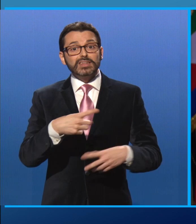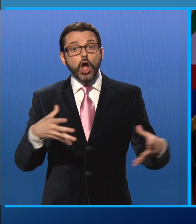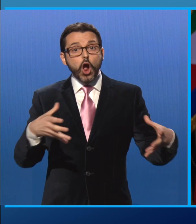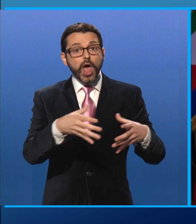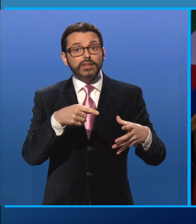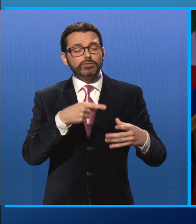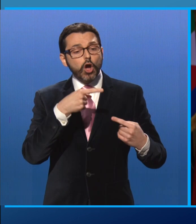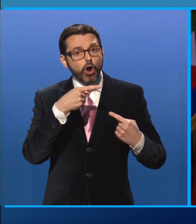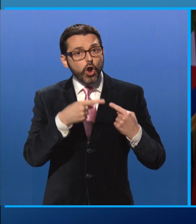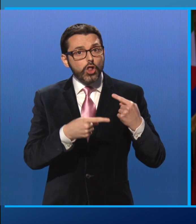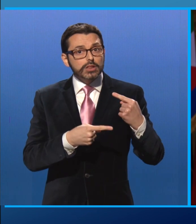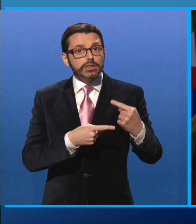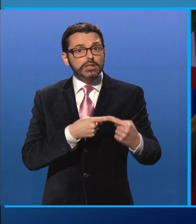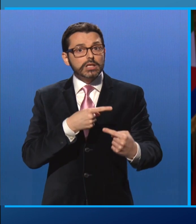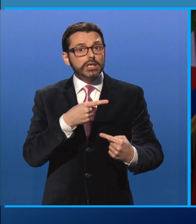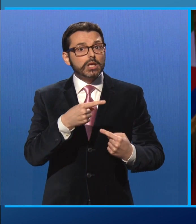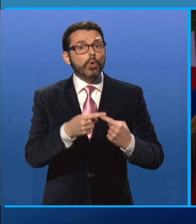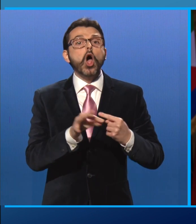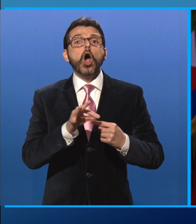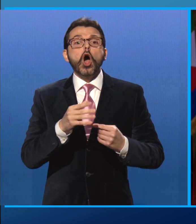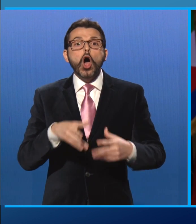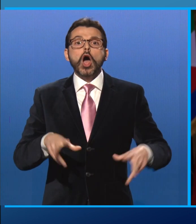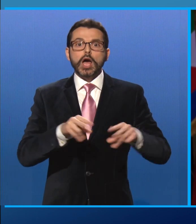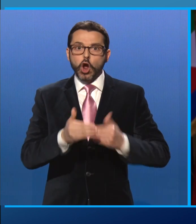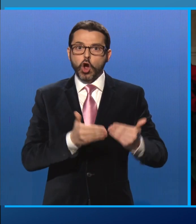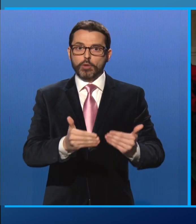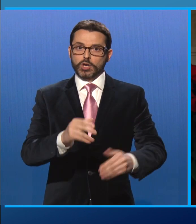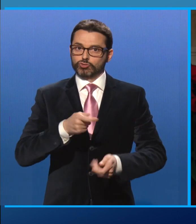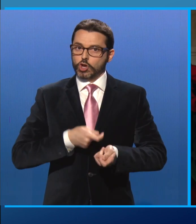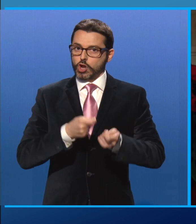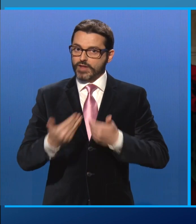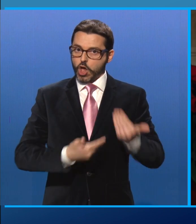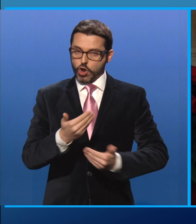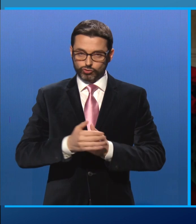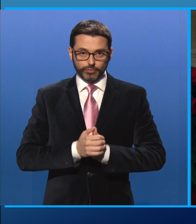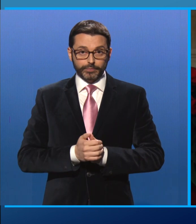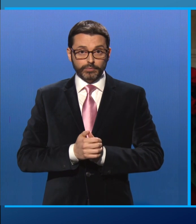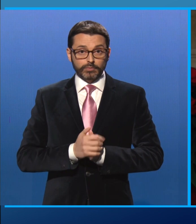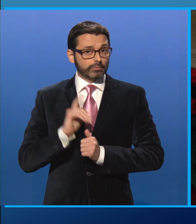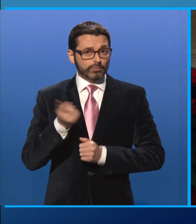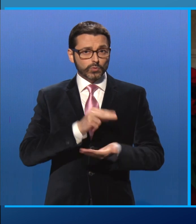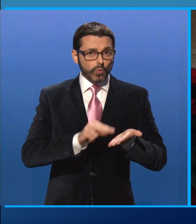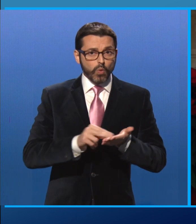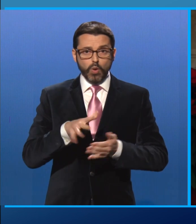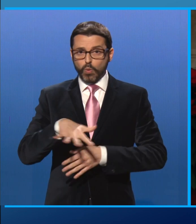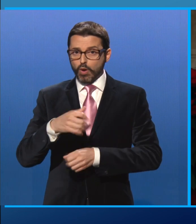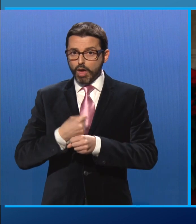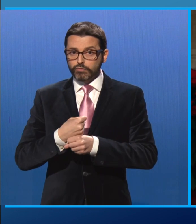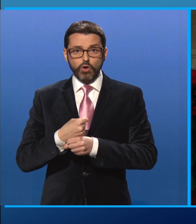continui o riprenda sollecitamente. Ovunque, nelle scuole, nei luoghi di lavoro, nel ritrovarsi insieme.